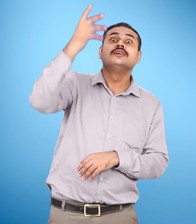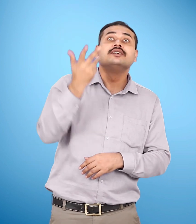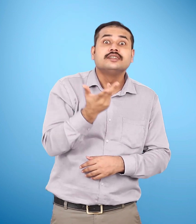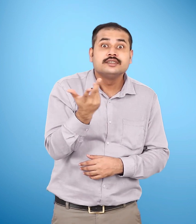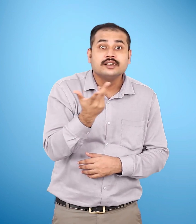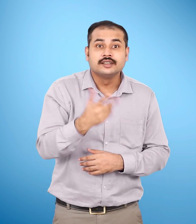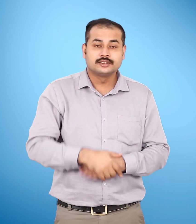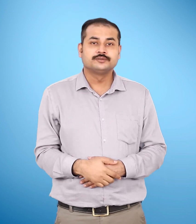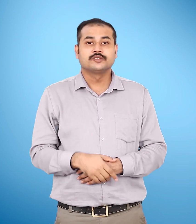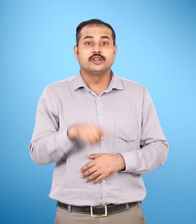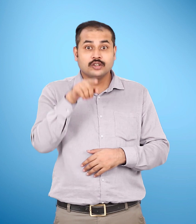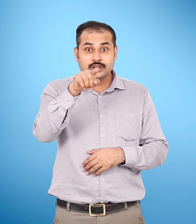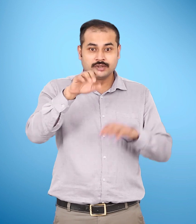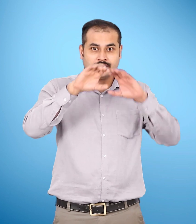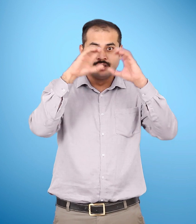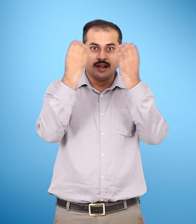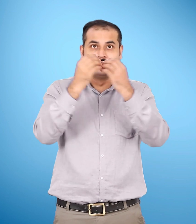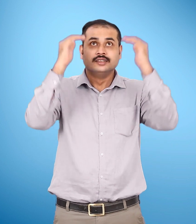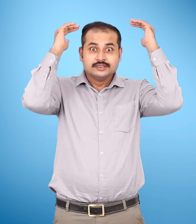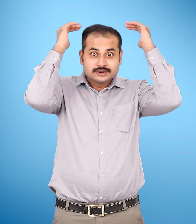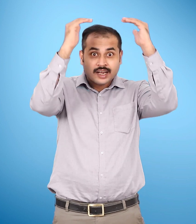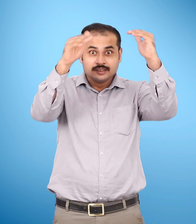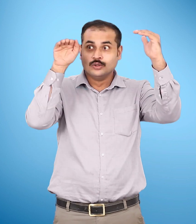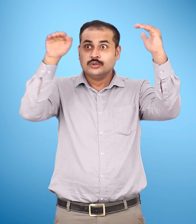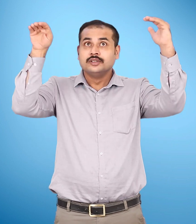तुम्हारी कक्षा की दीवार जितना